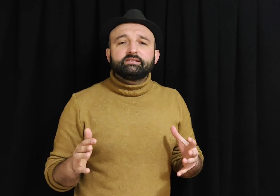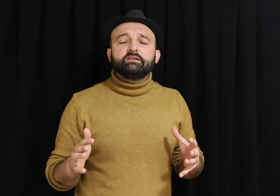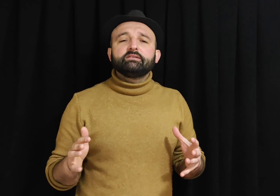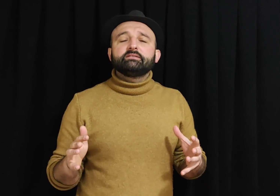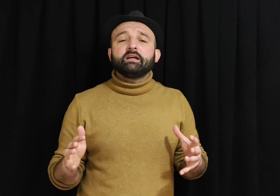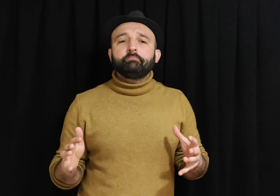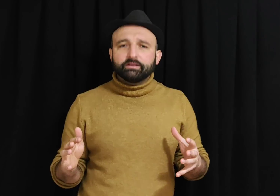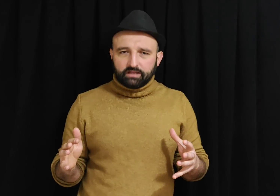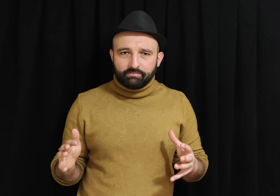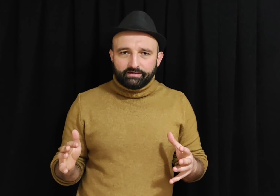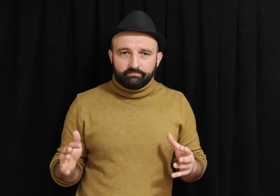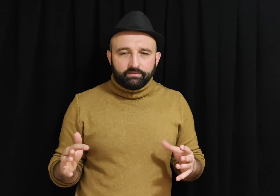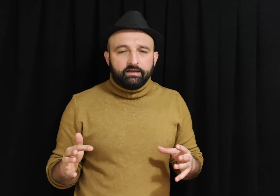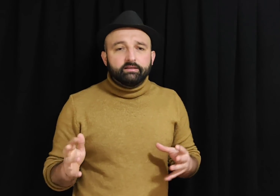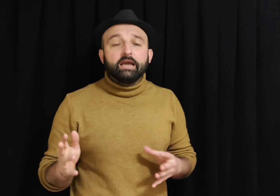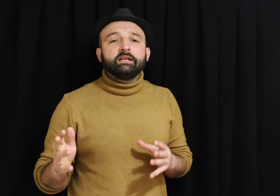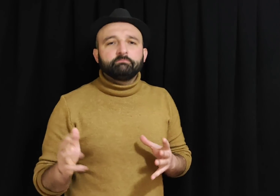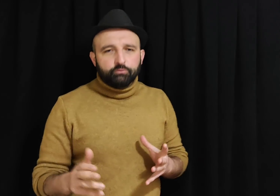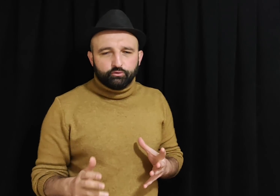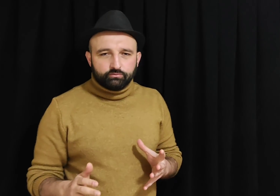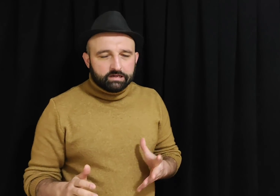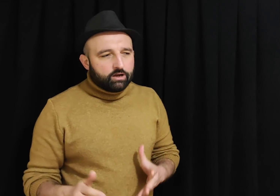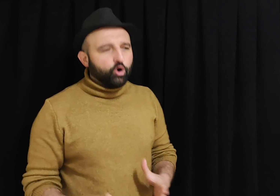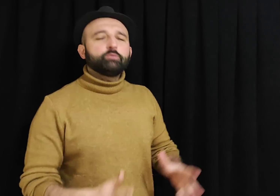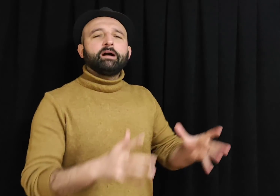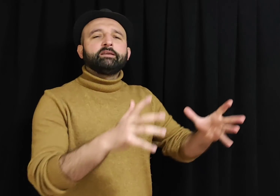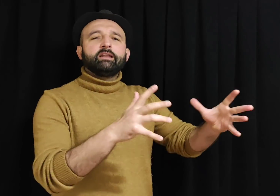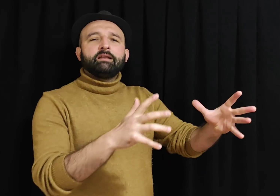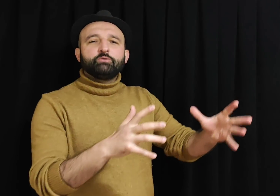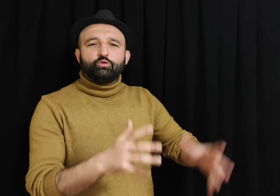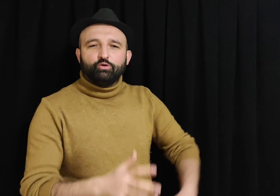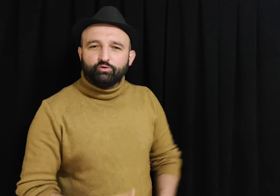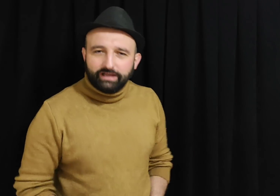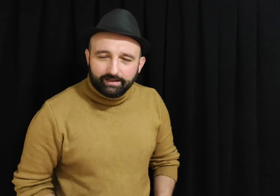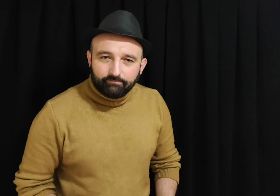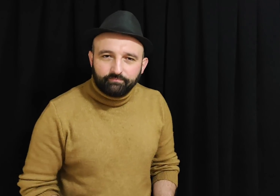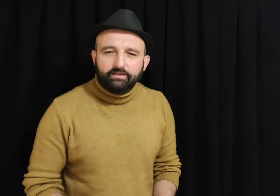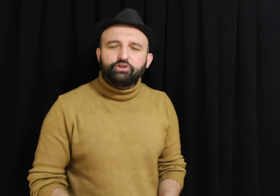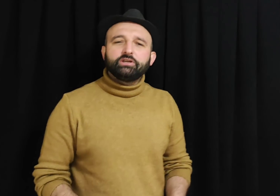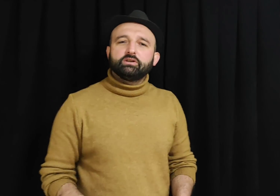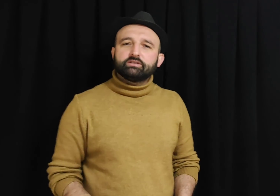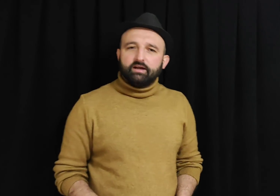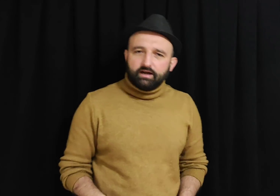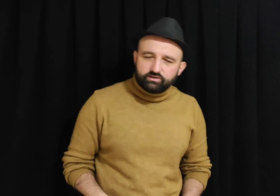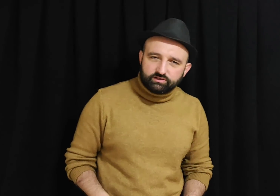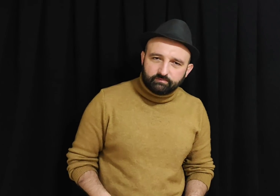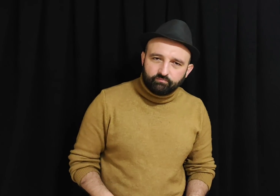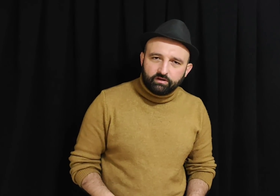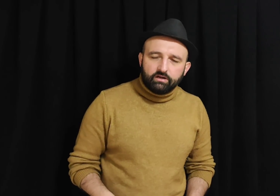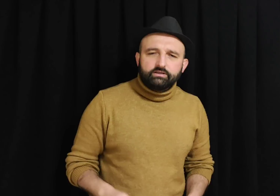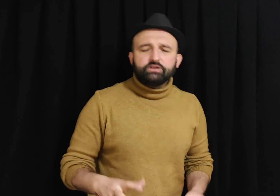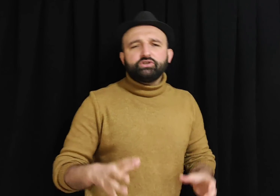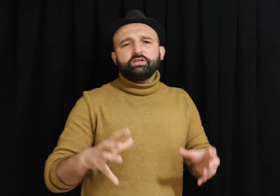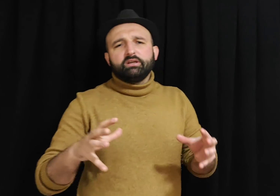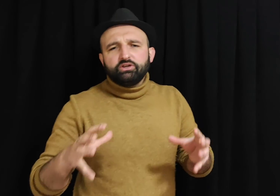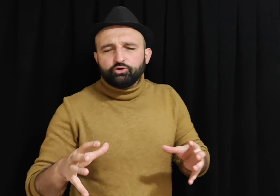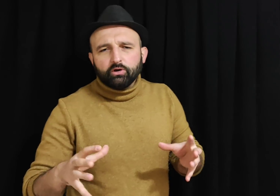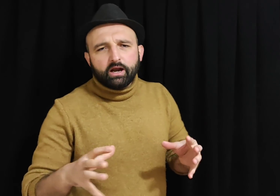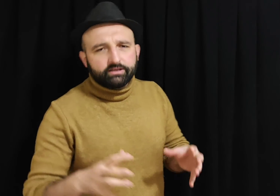sıkıntısından patlamayın. Gelin buyurun. Orman Genel Müdürlüğü'nde işiniz hazır. Geçici işçi olarak